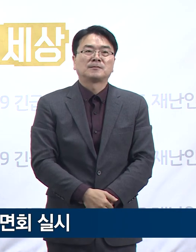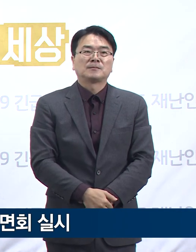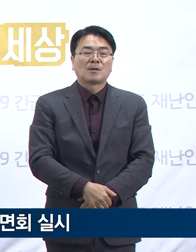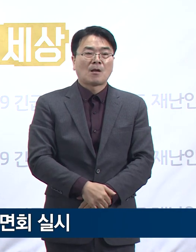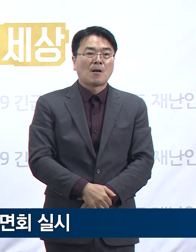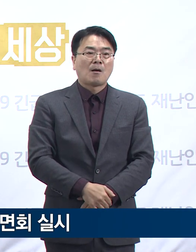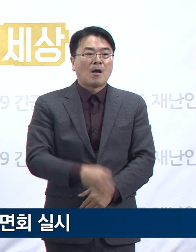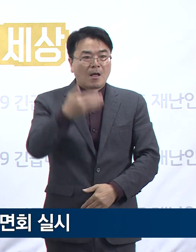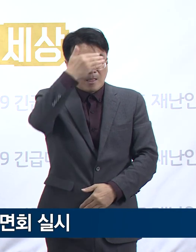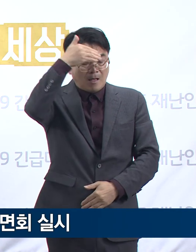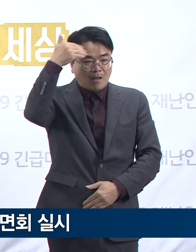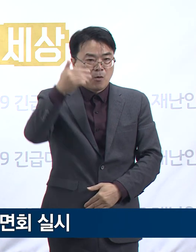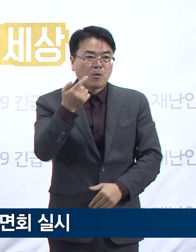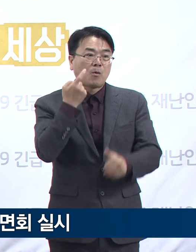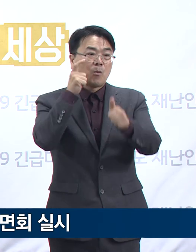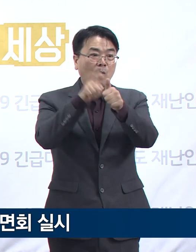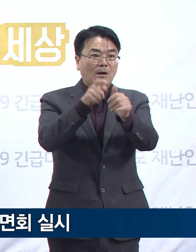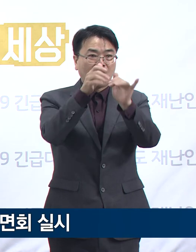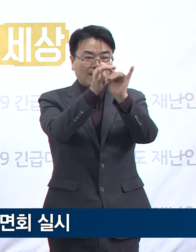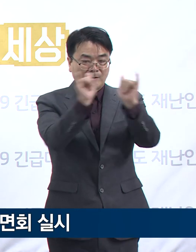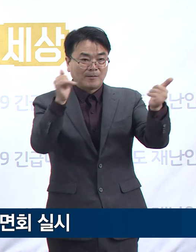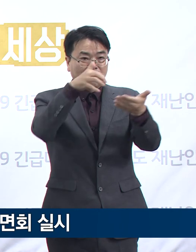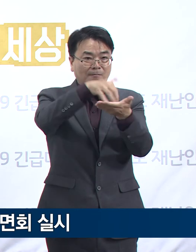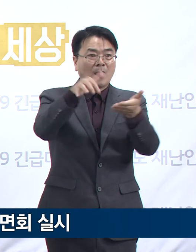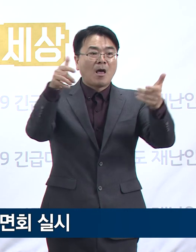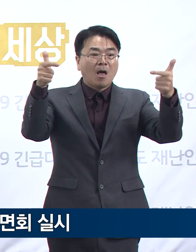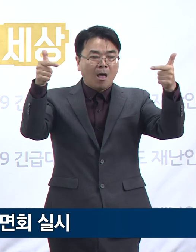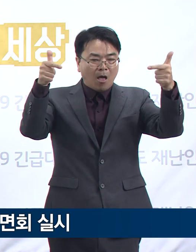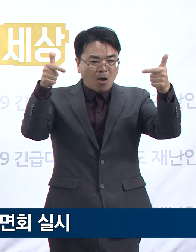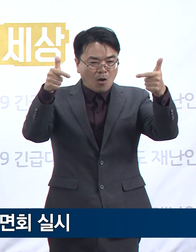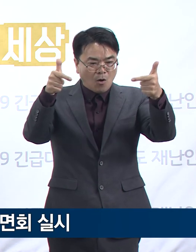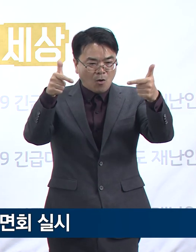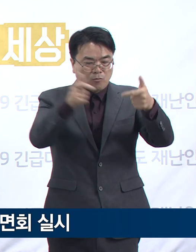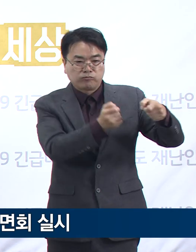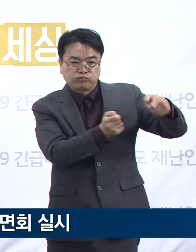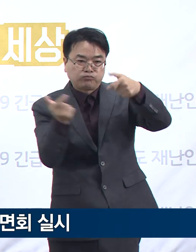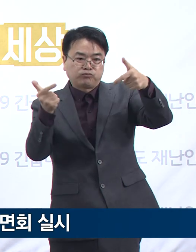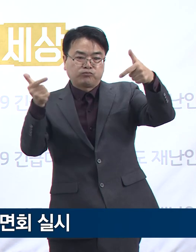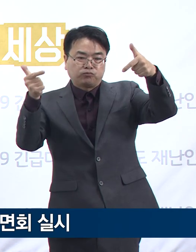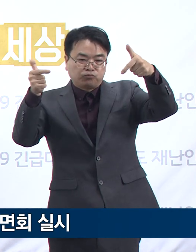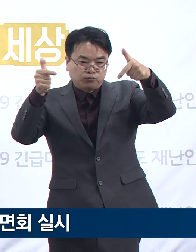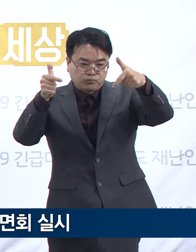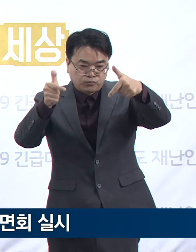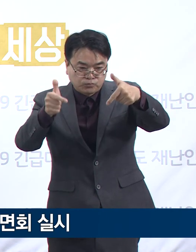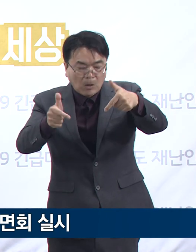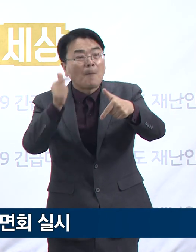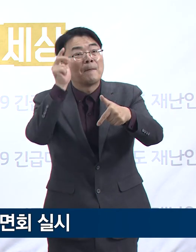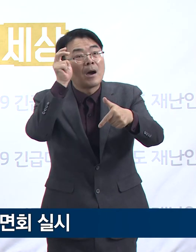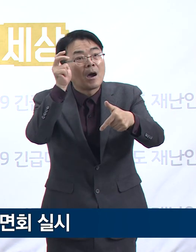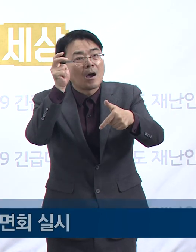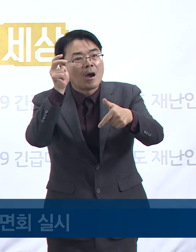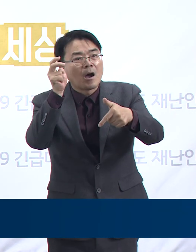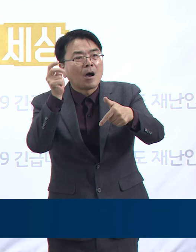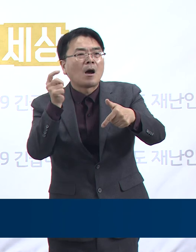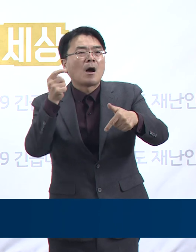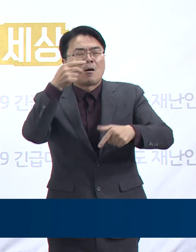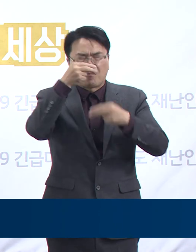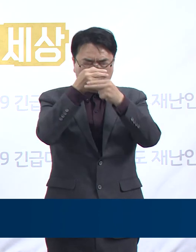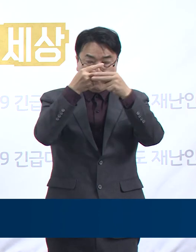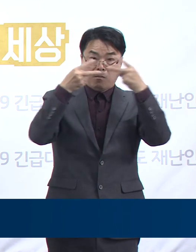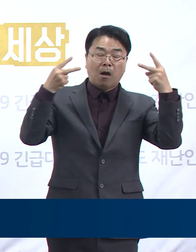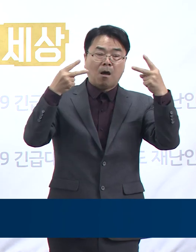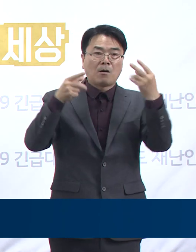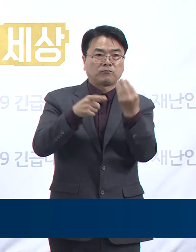다행히 확진자 숫자가 줄고 유행은 다소 진정 흐름입니다. 하지만 이번 추석 연휴 기간을 전후하여